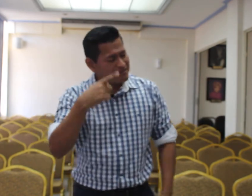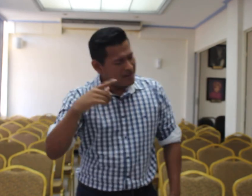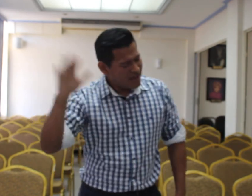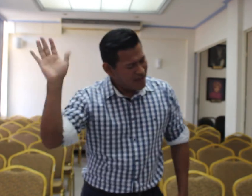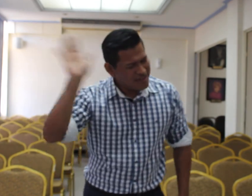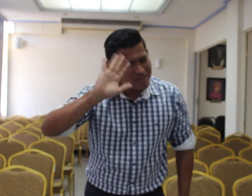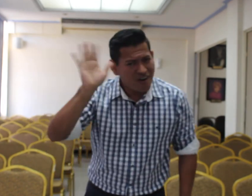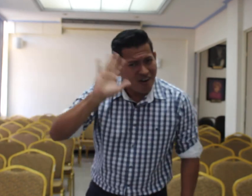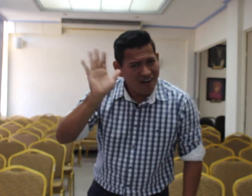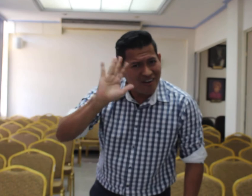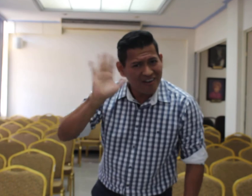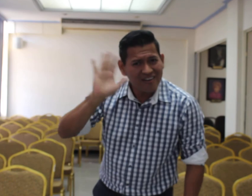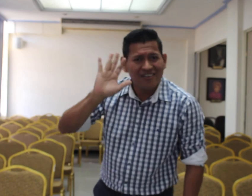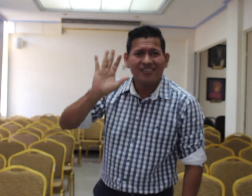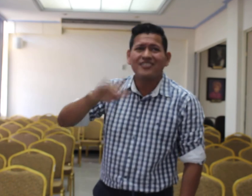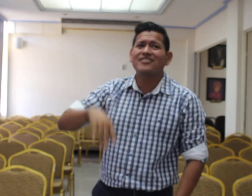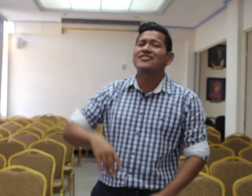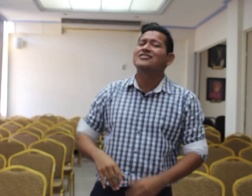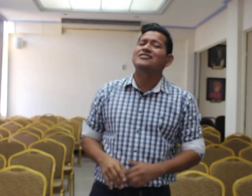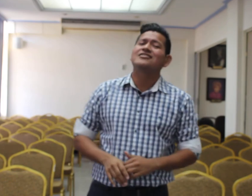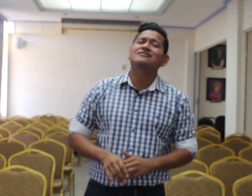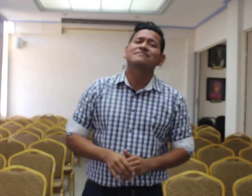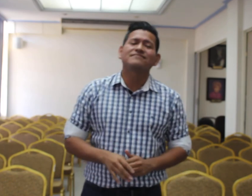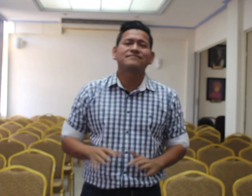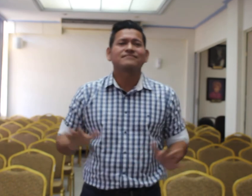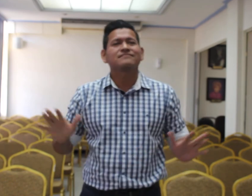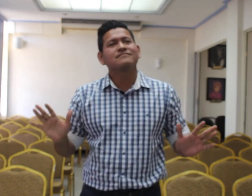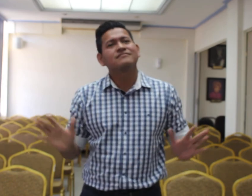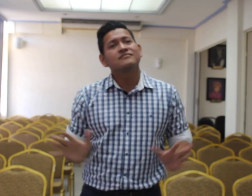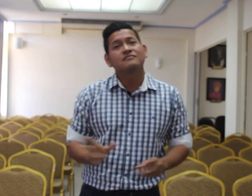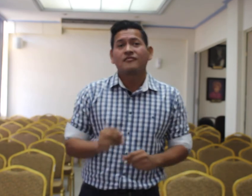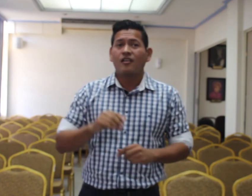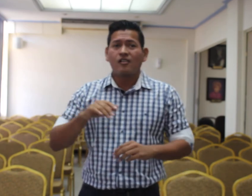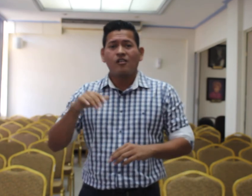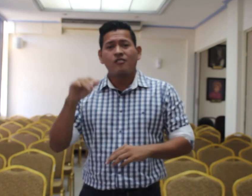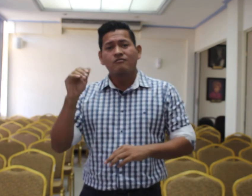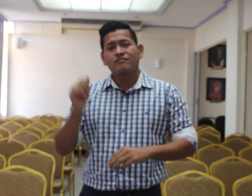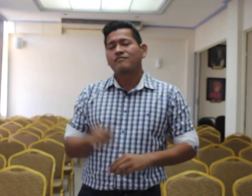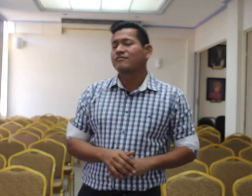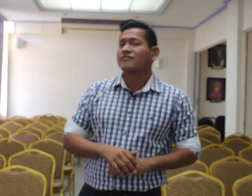adiós. Oye,